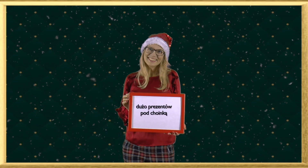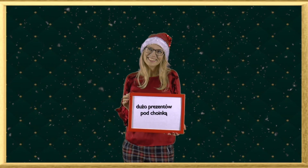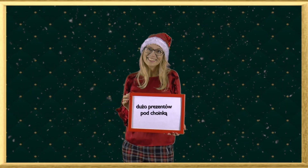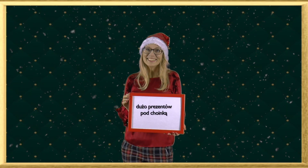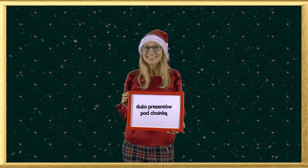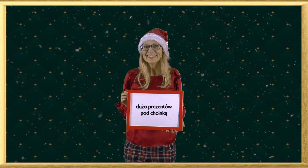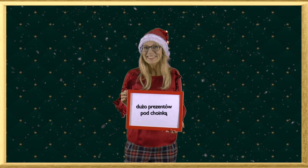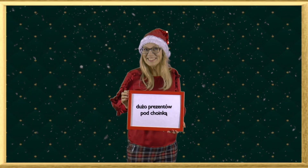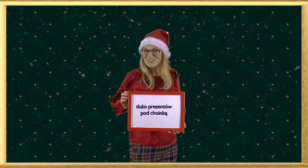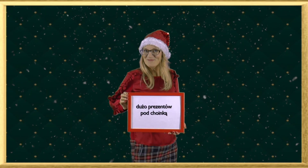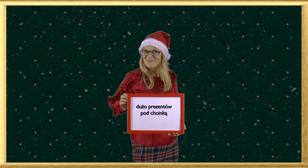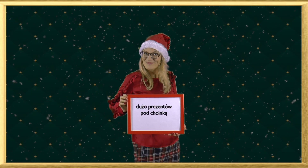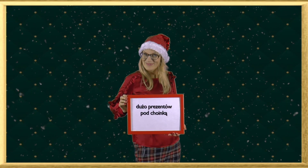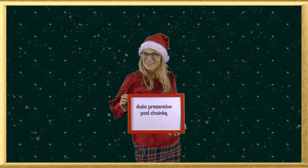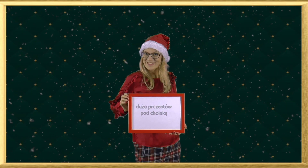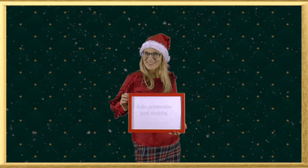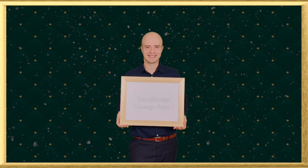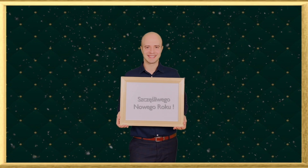KONIEC